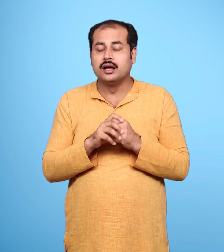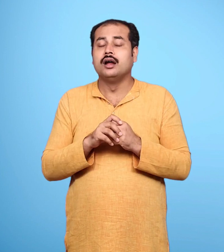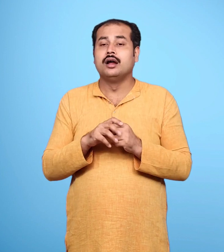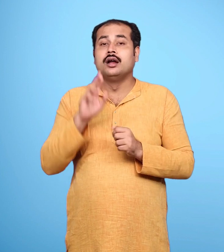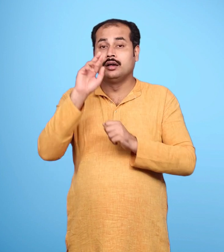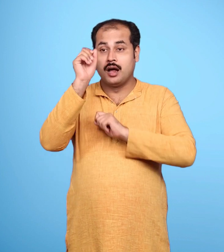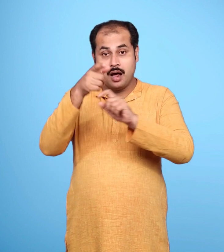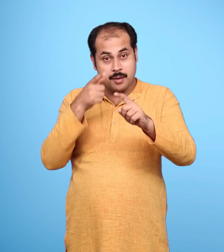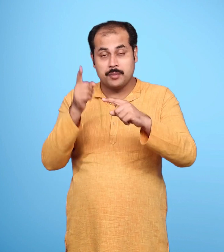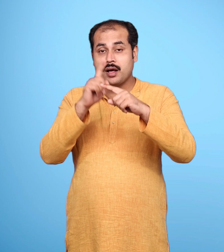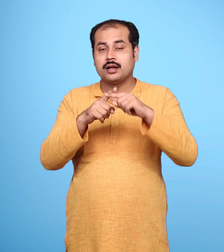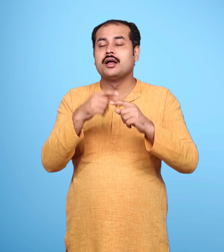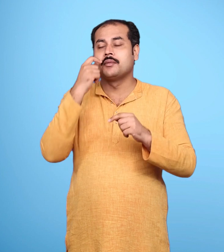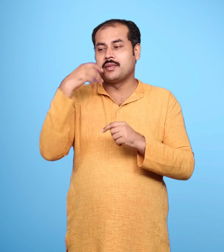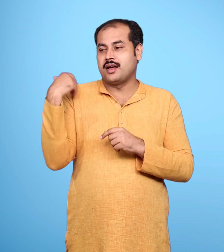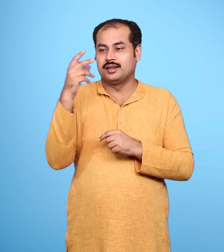राम और लक्षमन वही रहते हैं